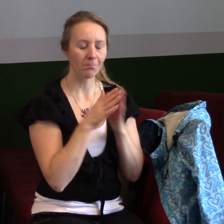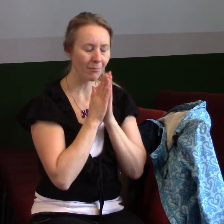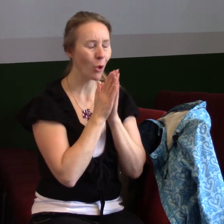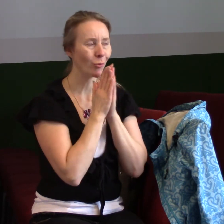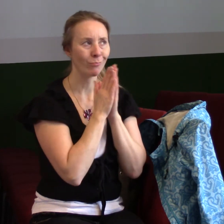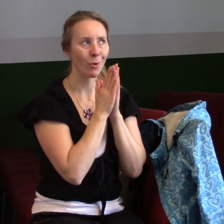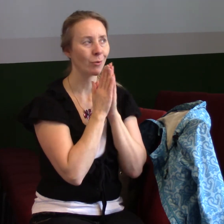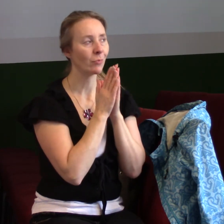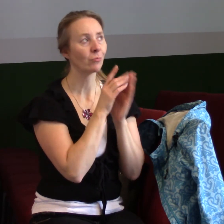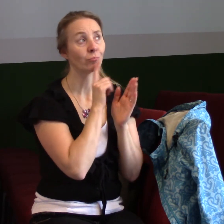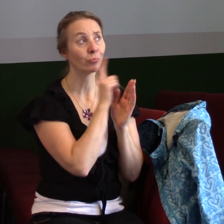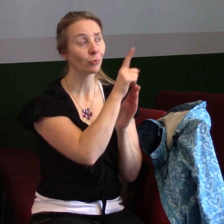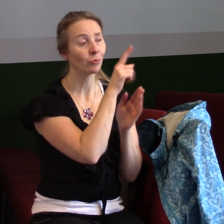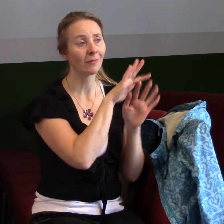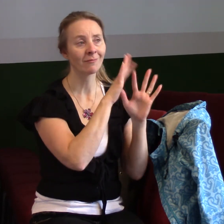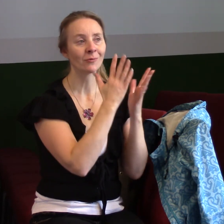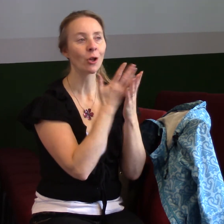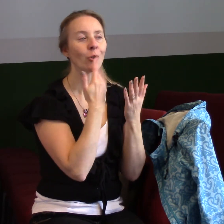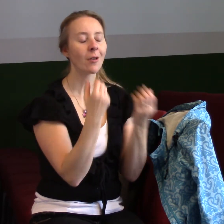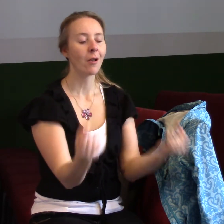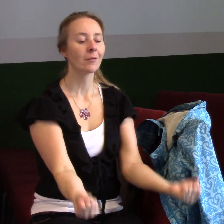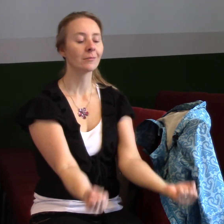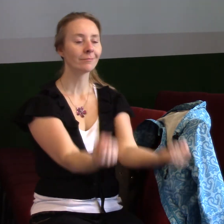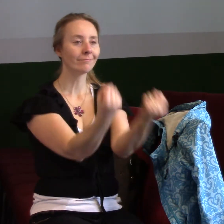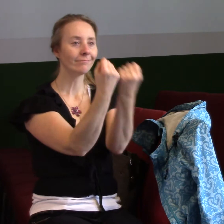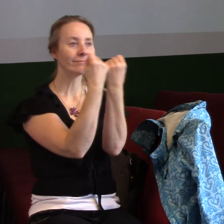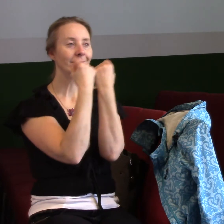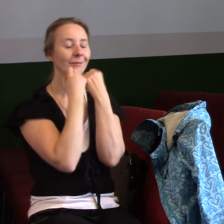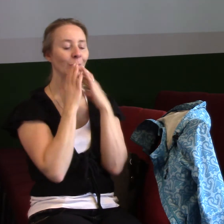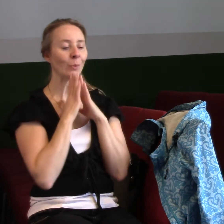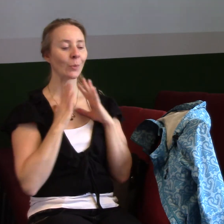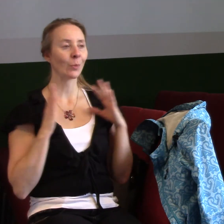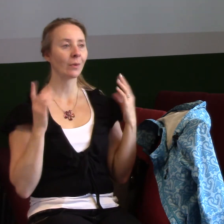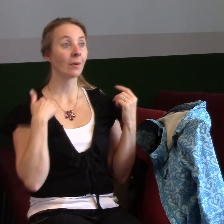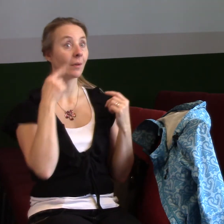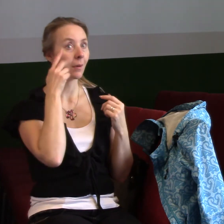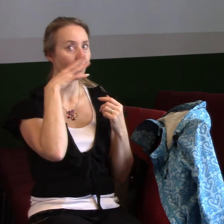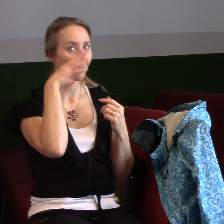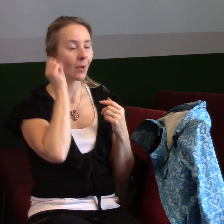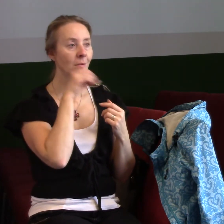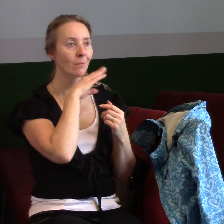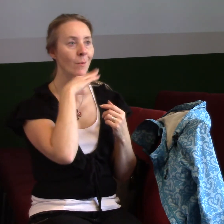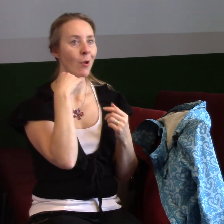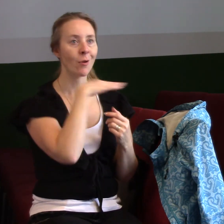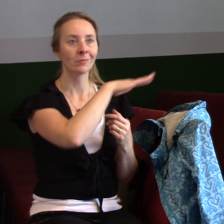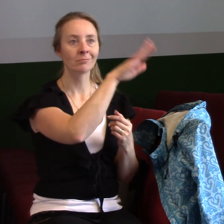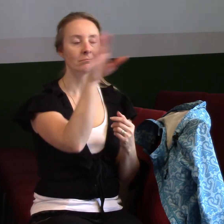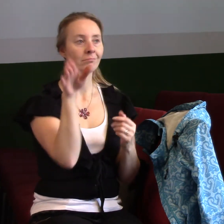všechno na přirozeně přikryl. Takže když jsem pak zjistil, kolik se vás modlilo, dokonce jsem zlyšel, že jste